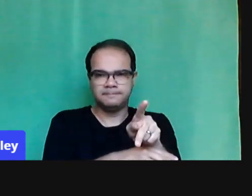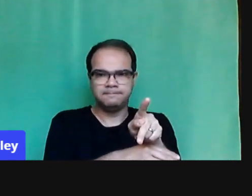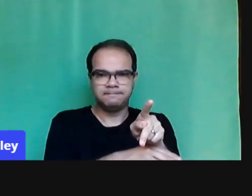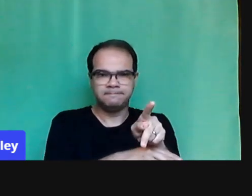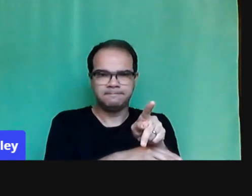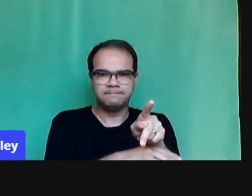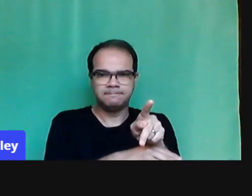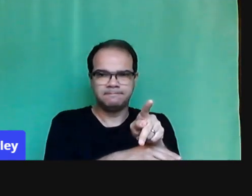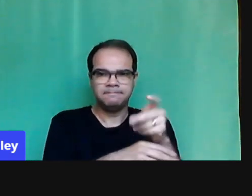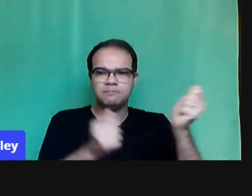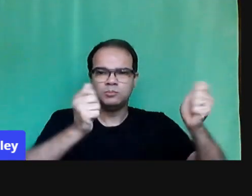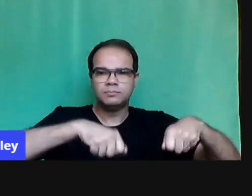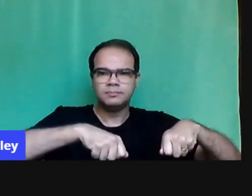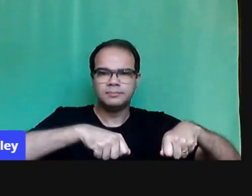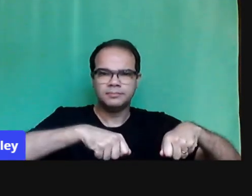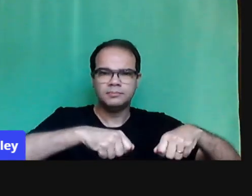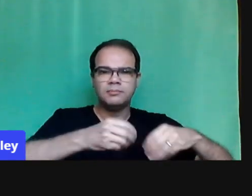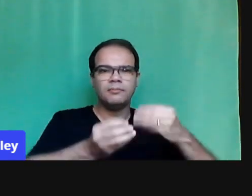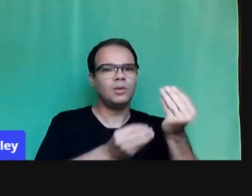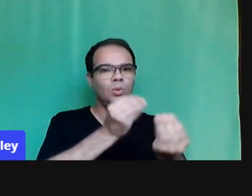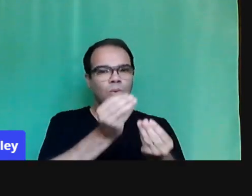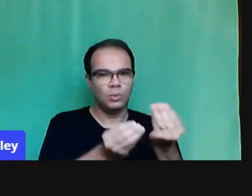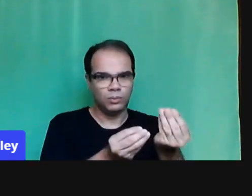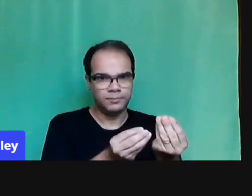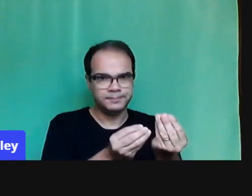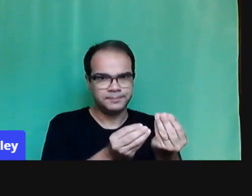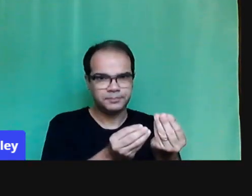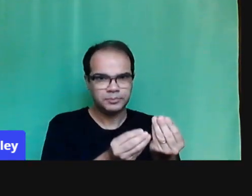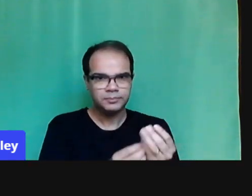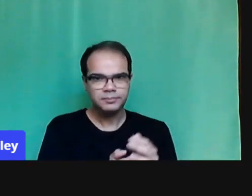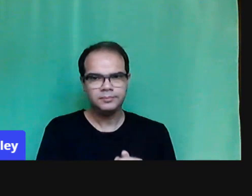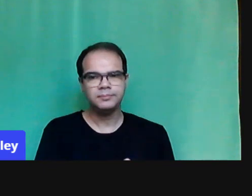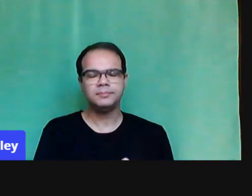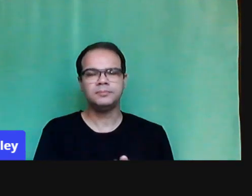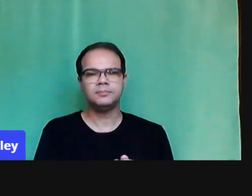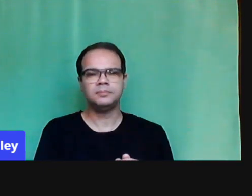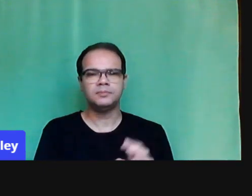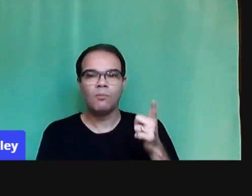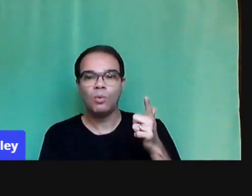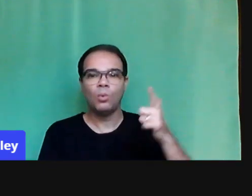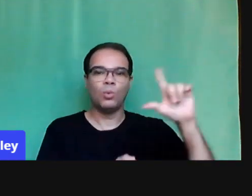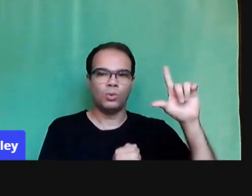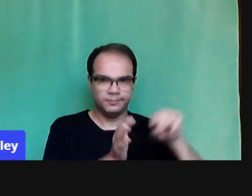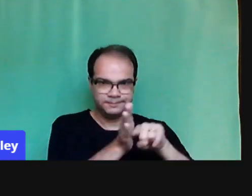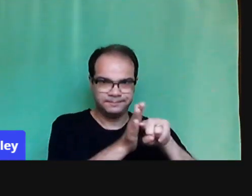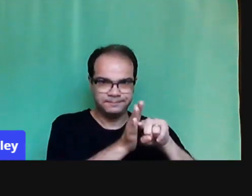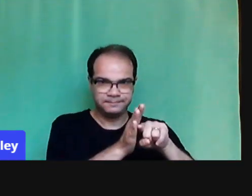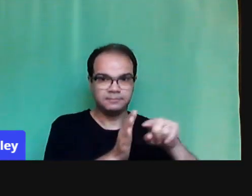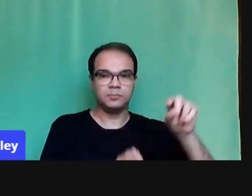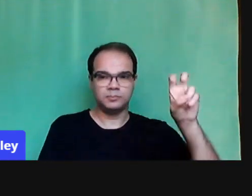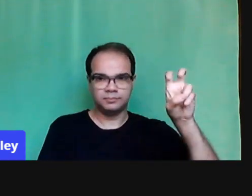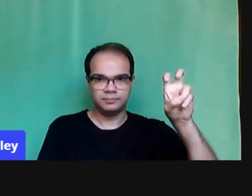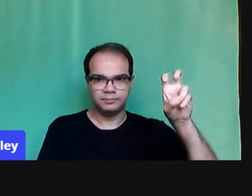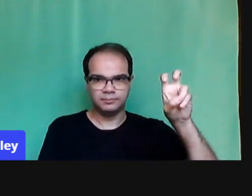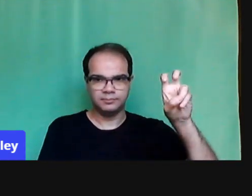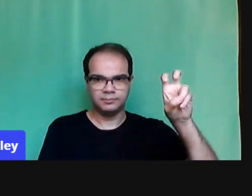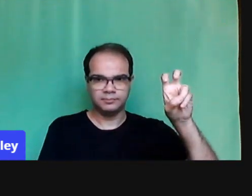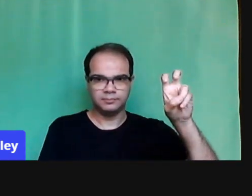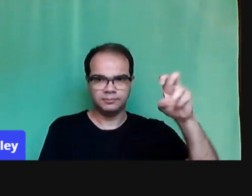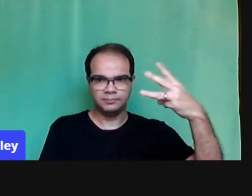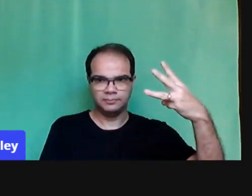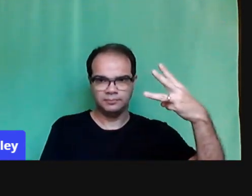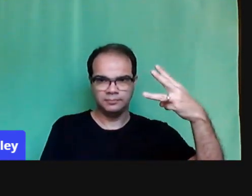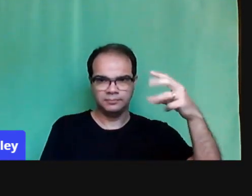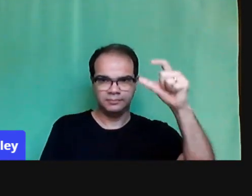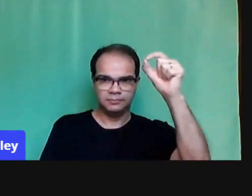trabalho, né? Um outro dado importante também trazido pela pesquisa é que 53% aproximadamente